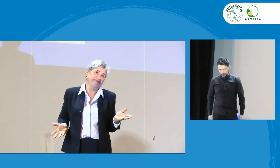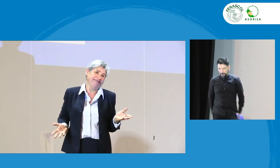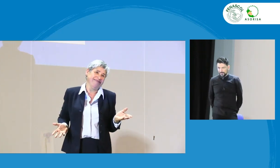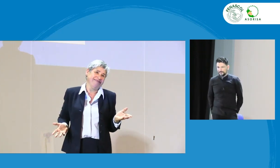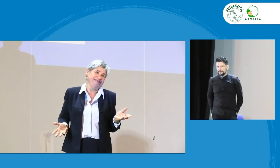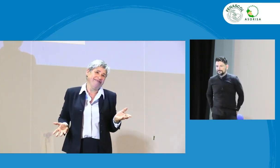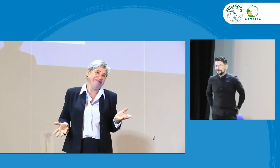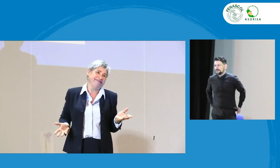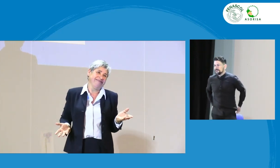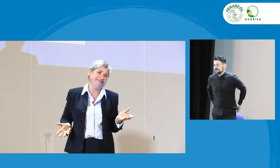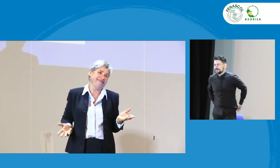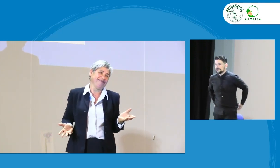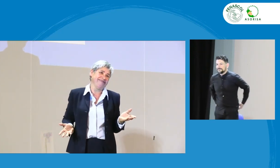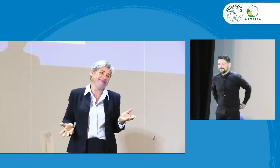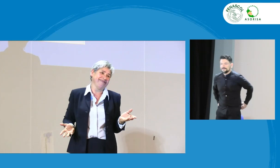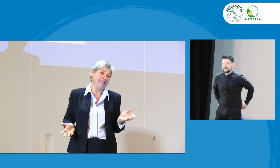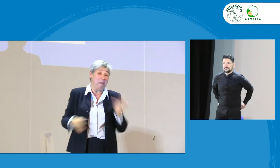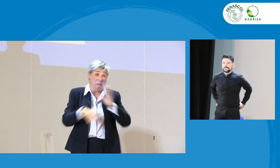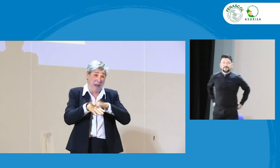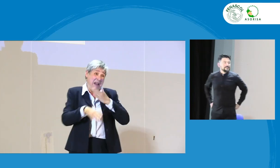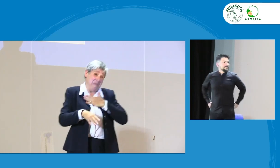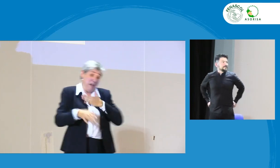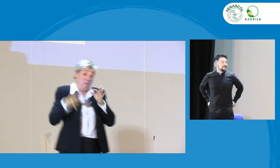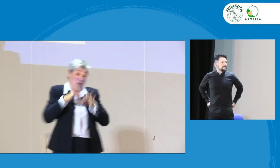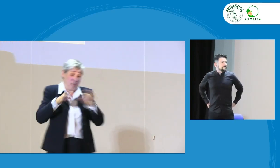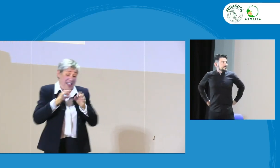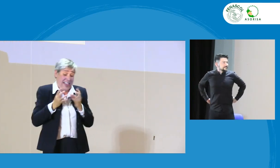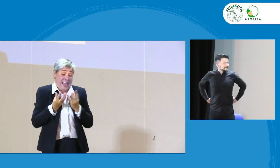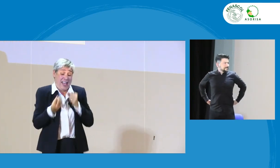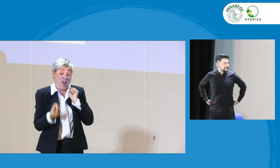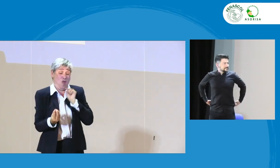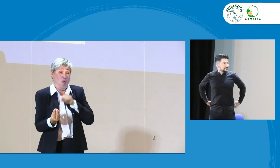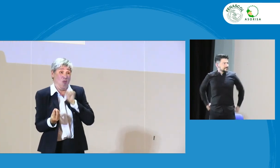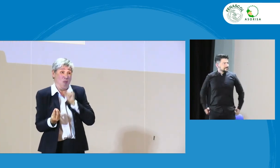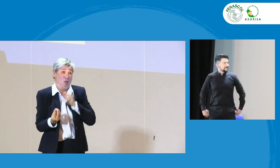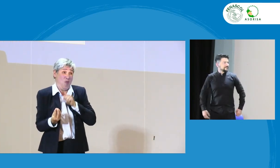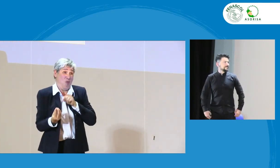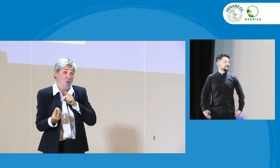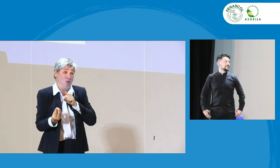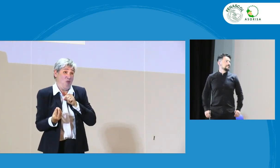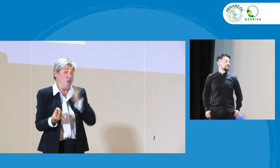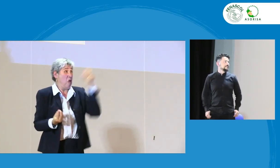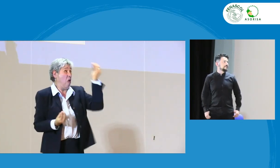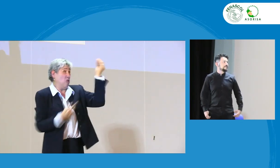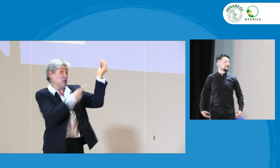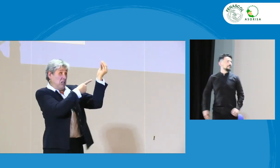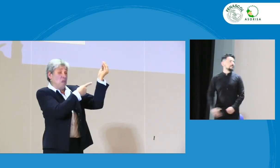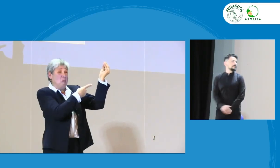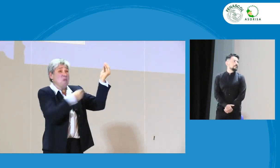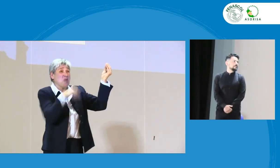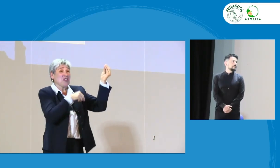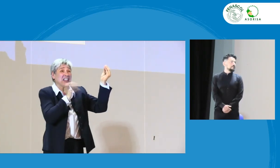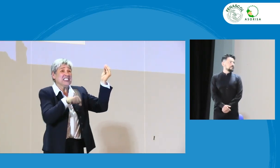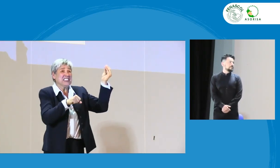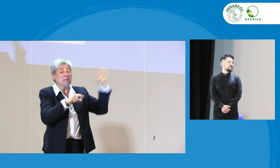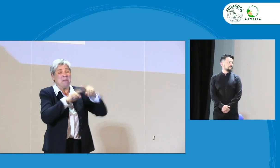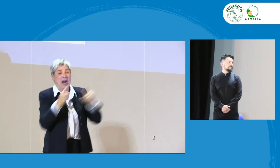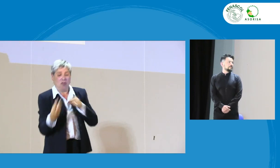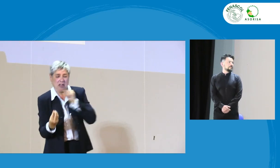razón. Pero para mí la importancia como tal de verlo ante el consejo, sí, claro que sí, tiene una importancia. Pero lo más